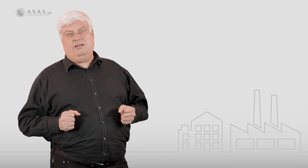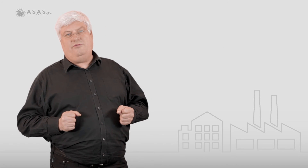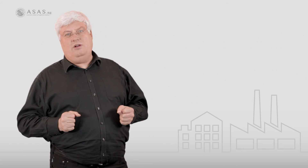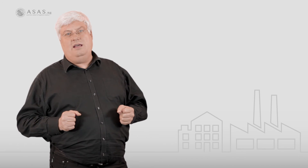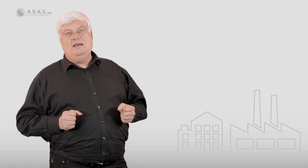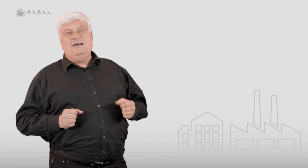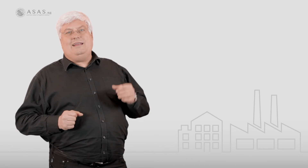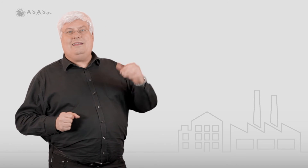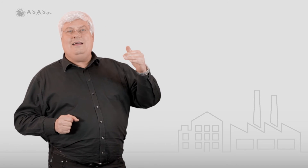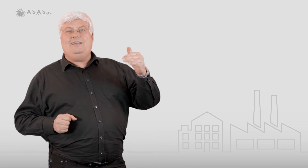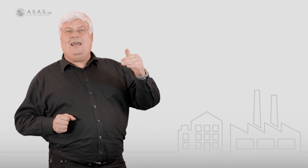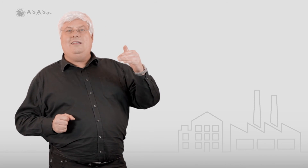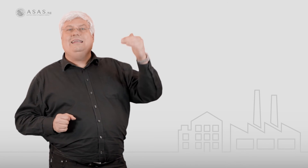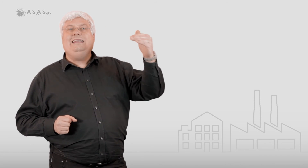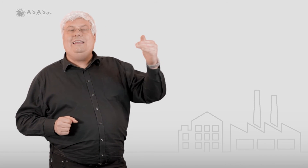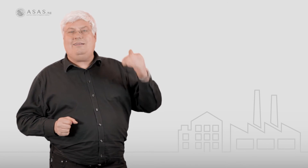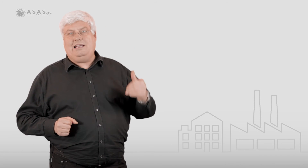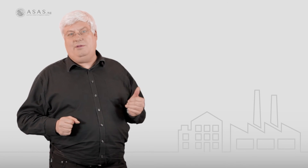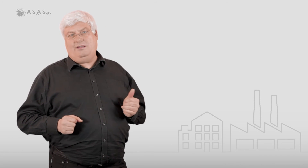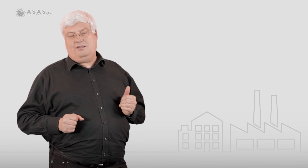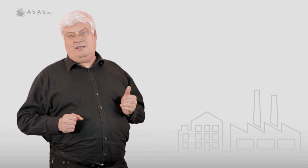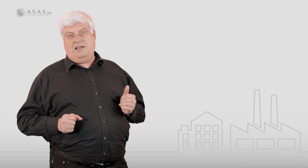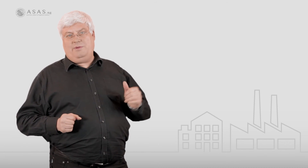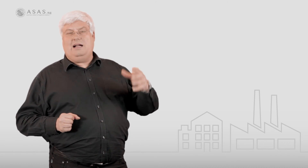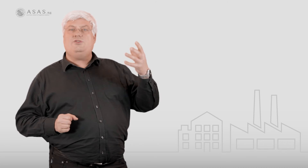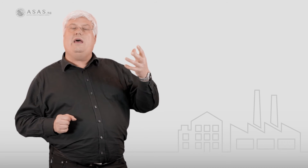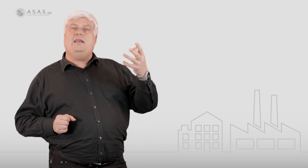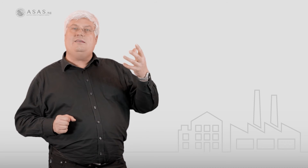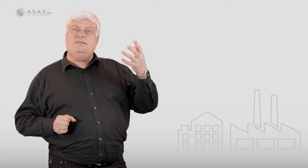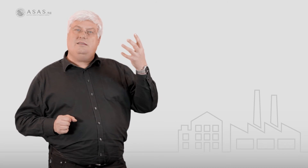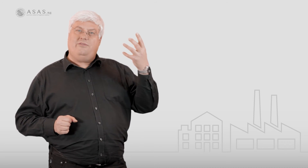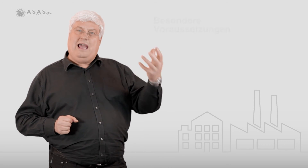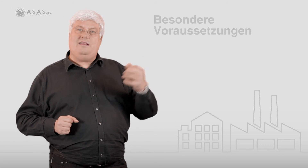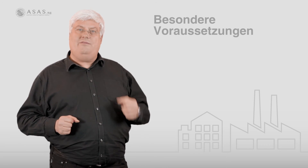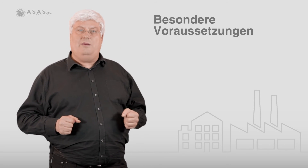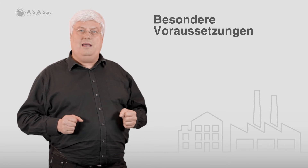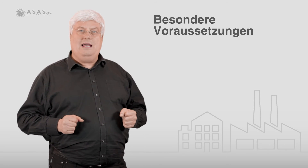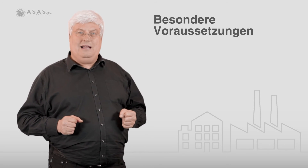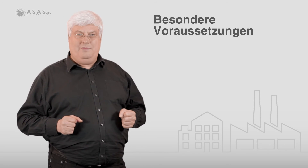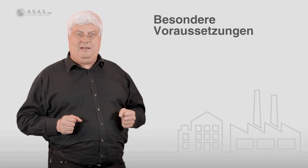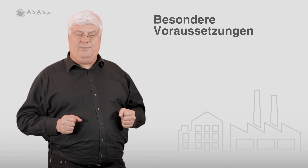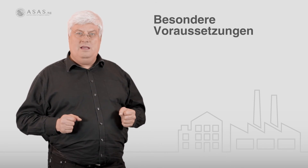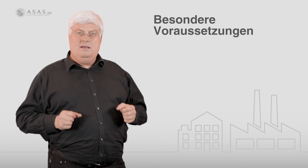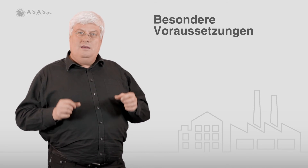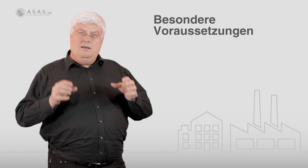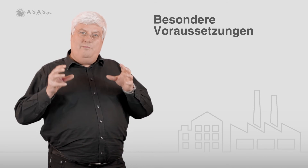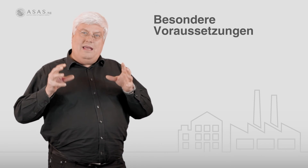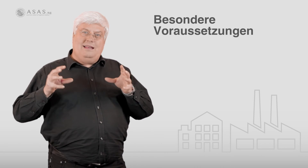erfülle, dann kann ich ein nicht reglementiertes Gewerbe, also eines dieser freien Gewerbe, anmelden. Bei den